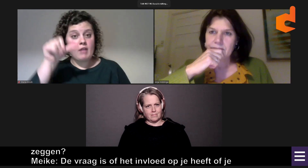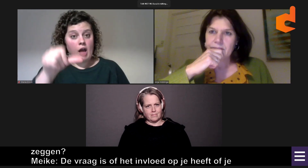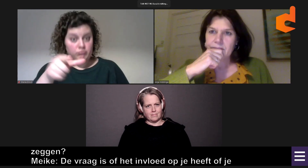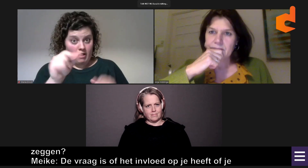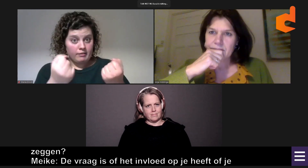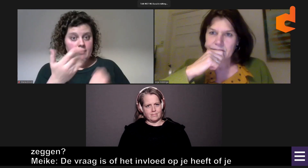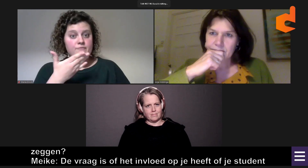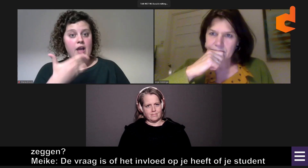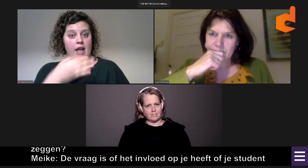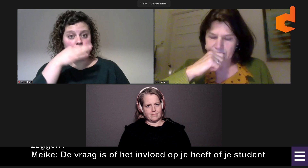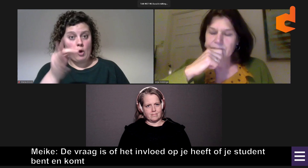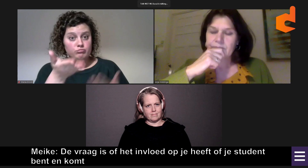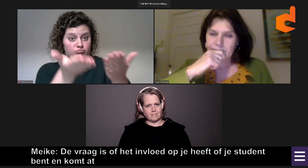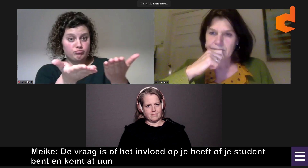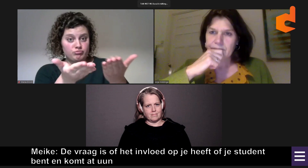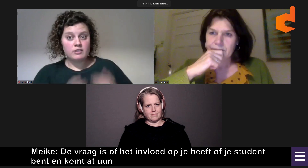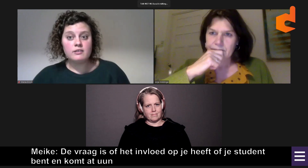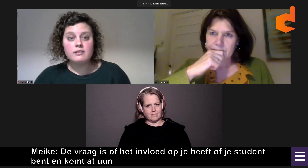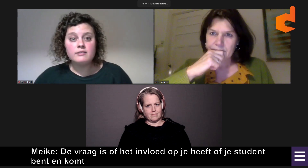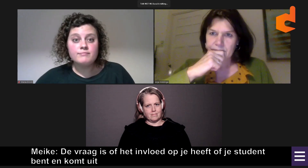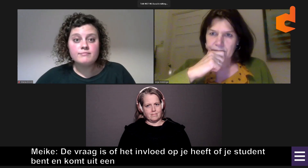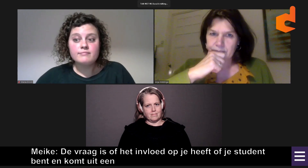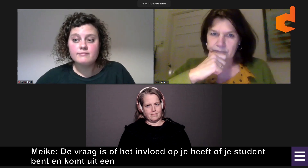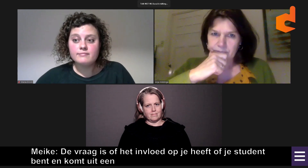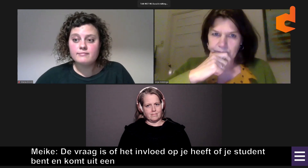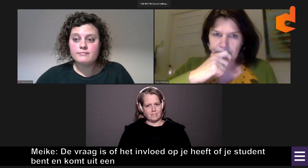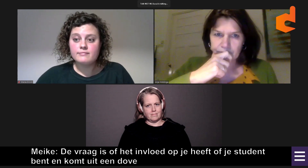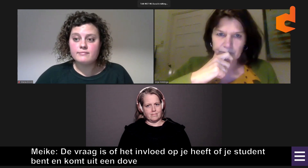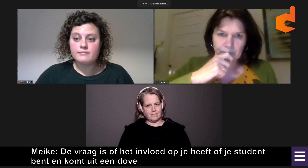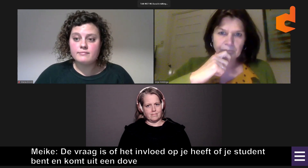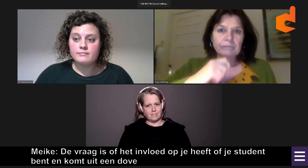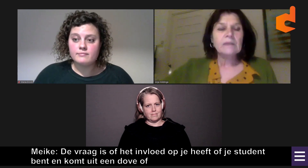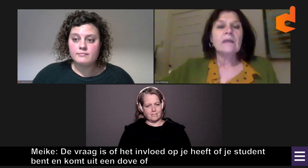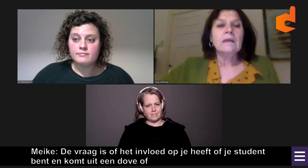Dat is de vraag van Jos. Anja, ik denk dat jij deze vraag kan beantwoorden.